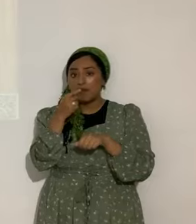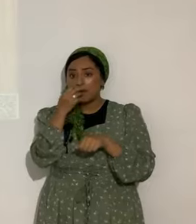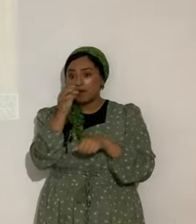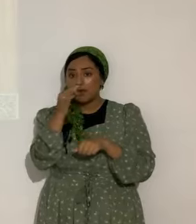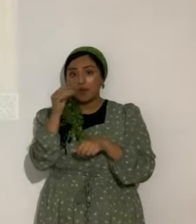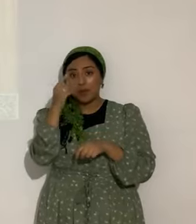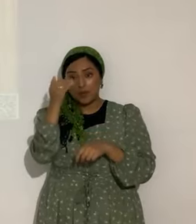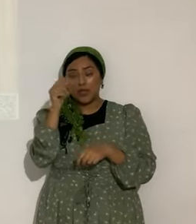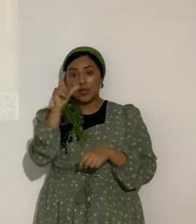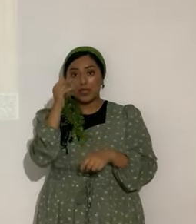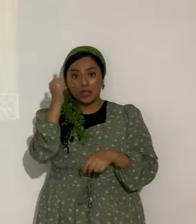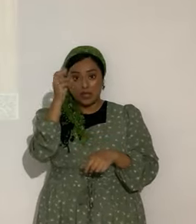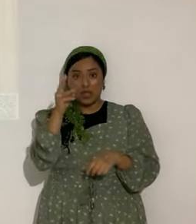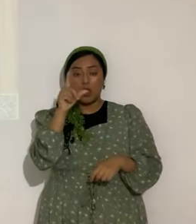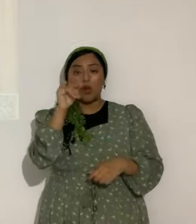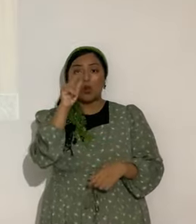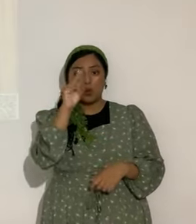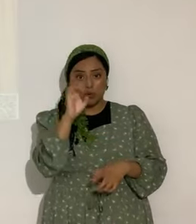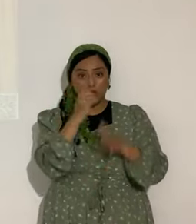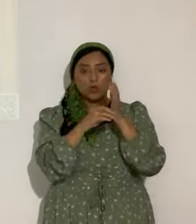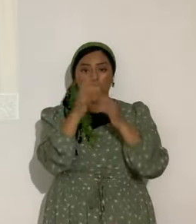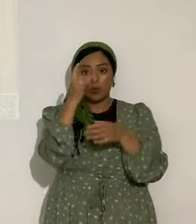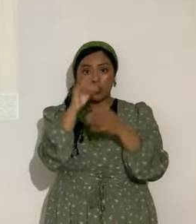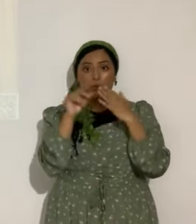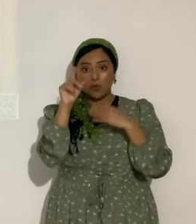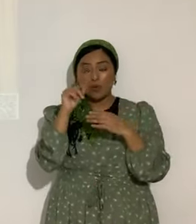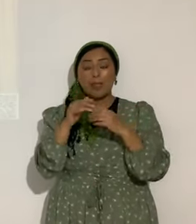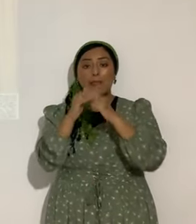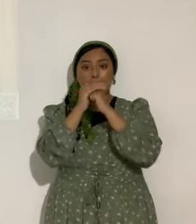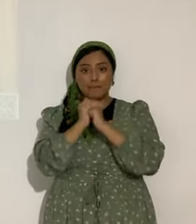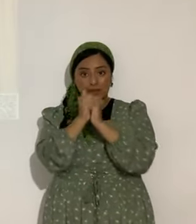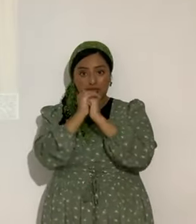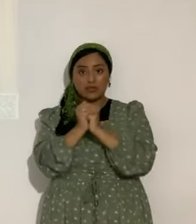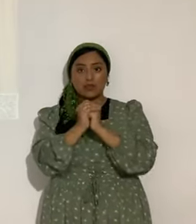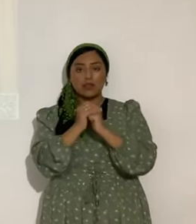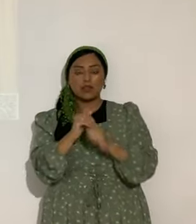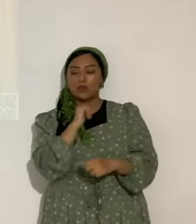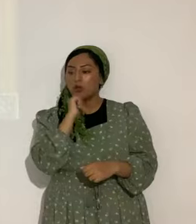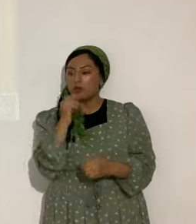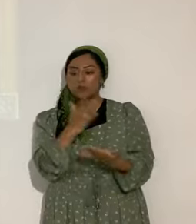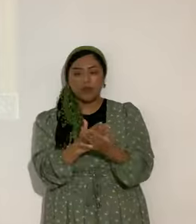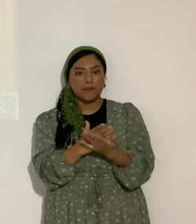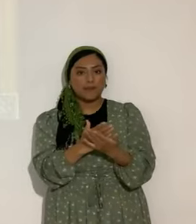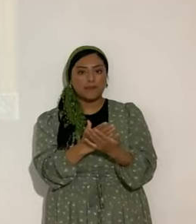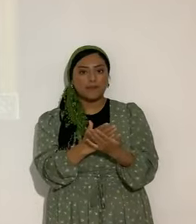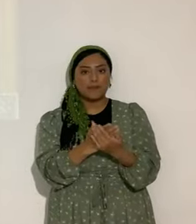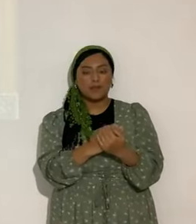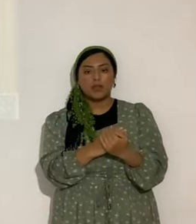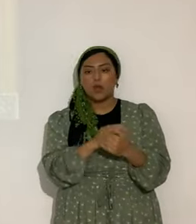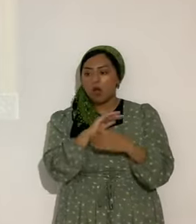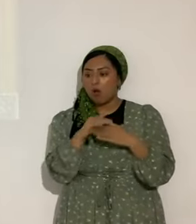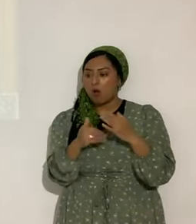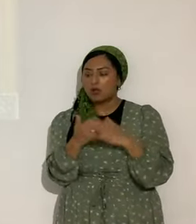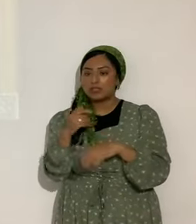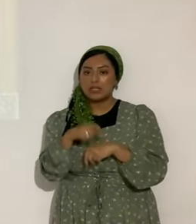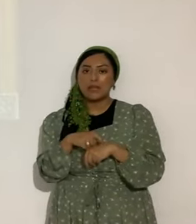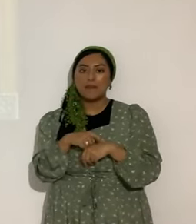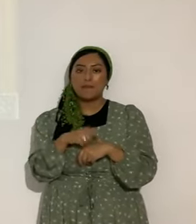Mashiach. En Lucas 18. Verso 1. Anótelo. Orar. Sin cesar. Sin parar. Todo el tiempo. Pero debe ser una oración